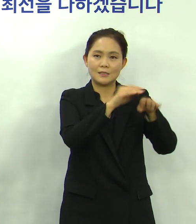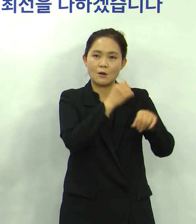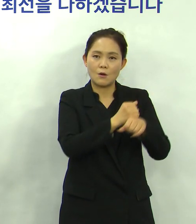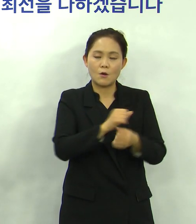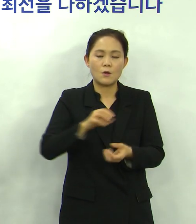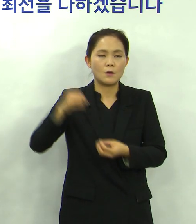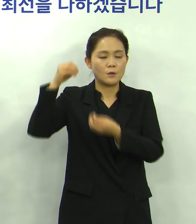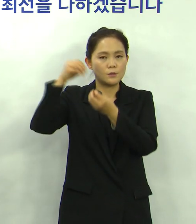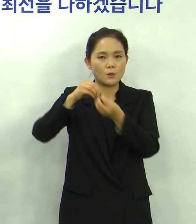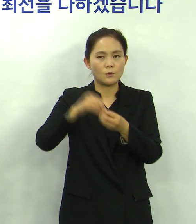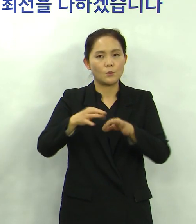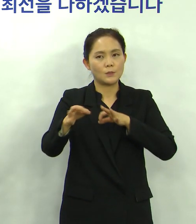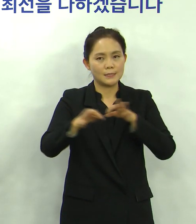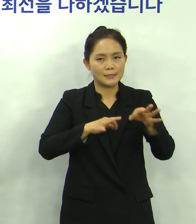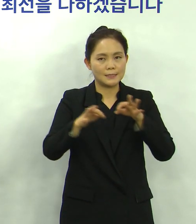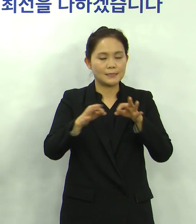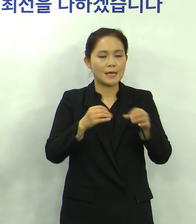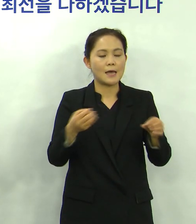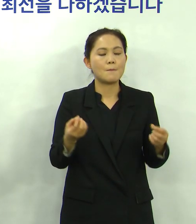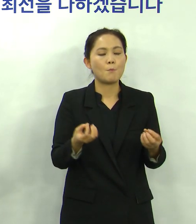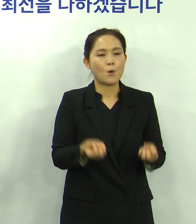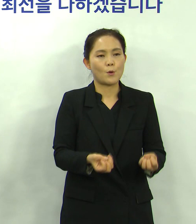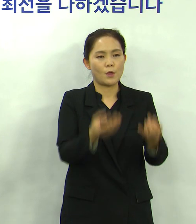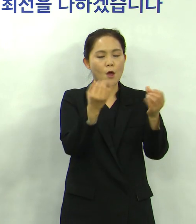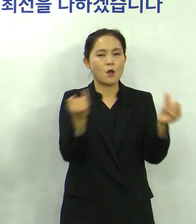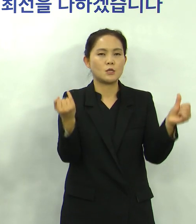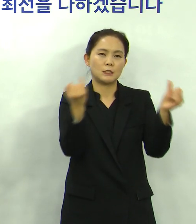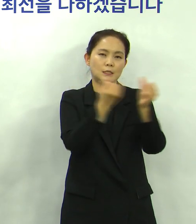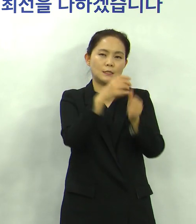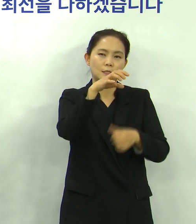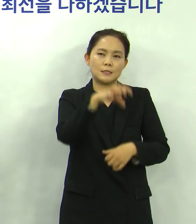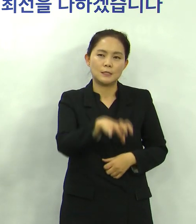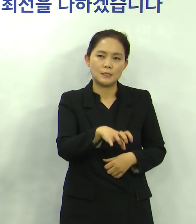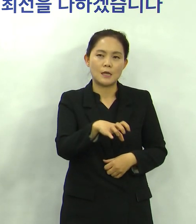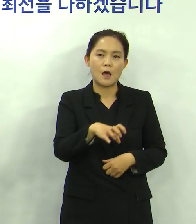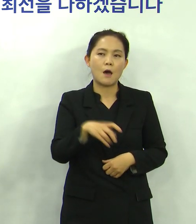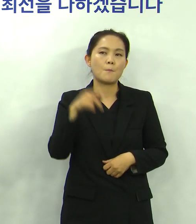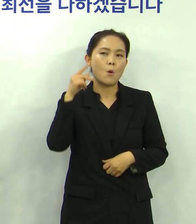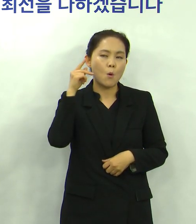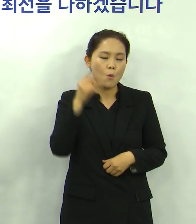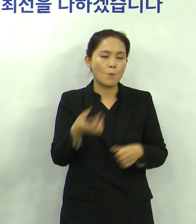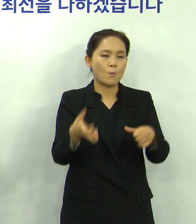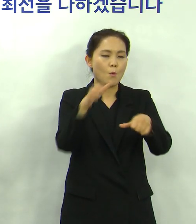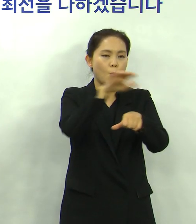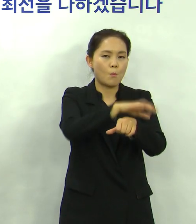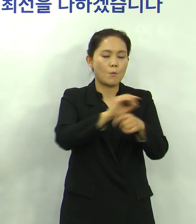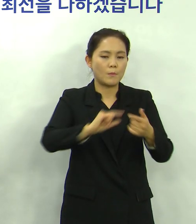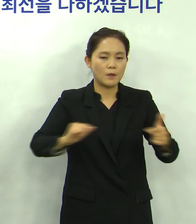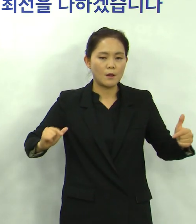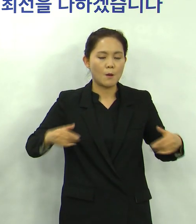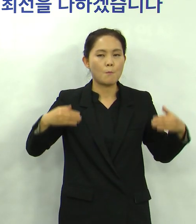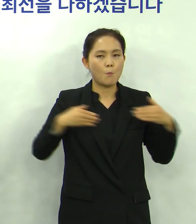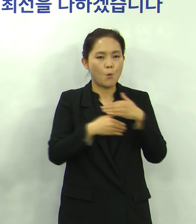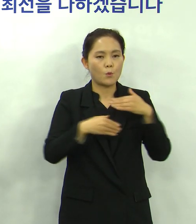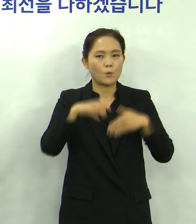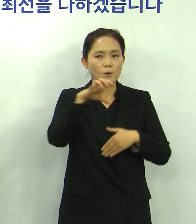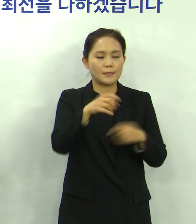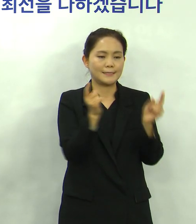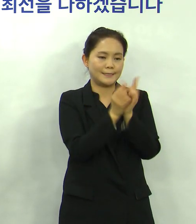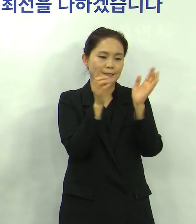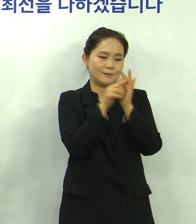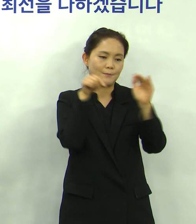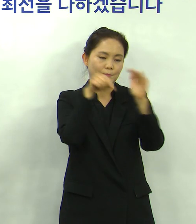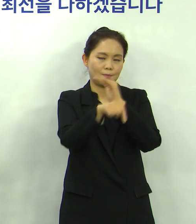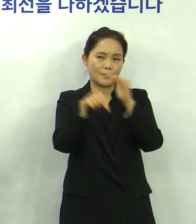결혼식장이나 장례식장, 공연장, 박물관, 숙박업소, 목욕탕 등을 직접 방문해